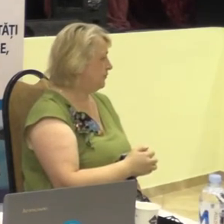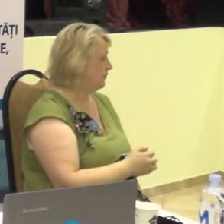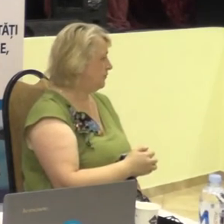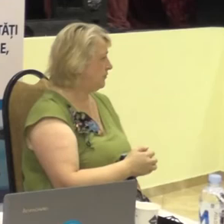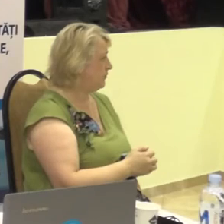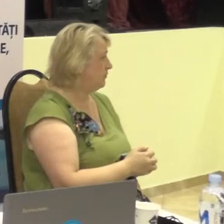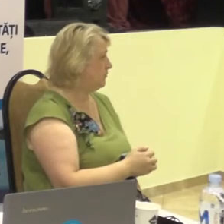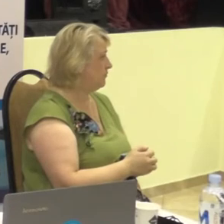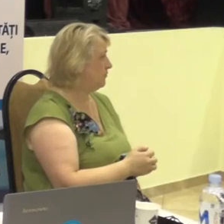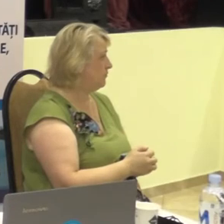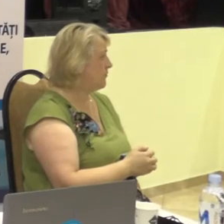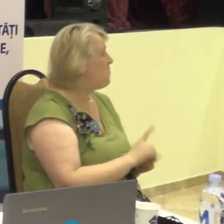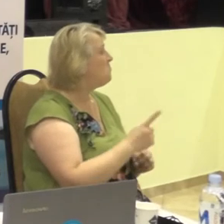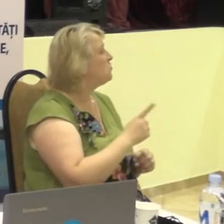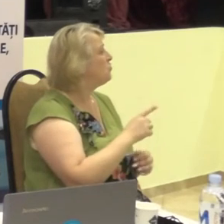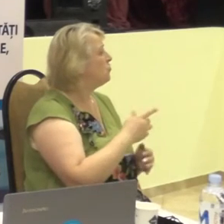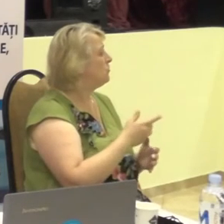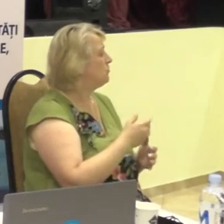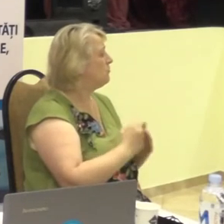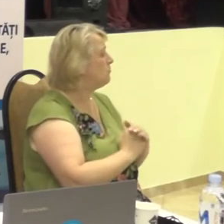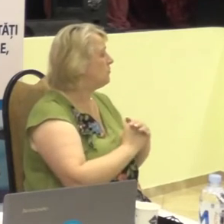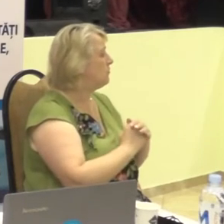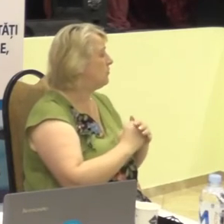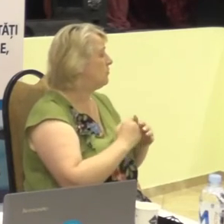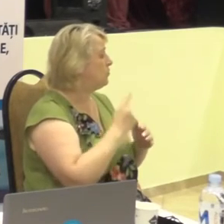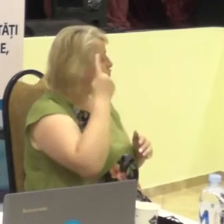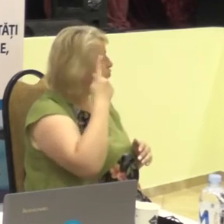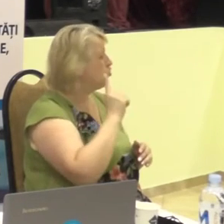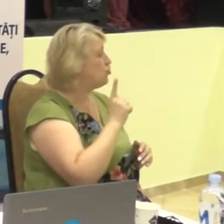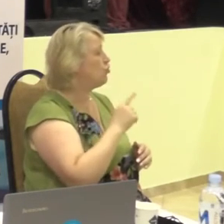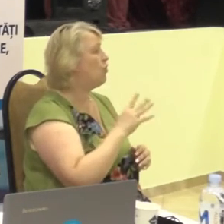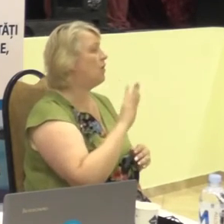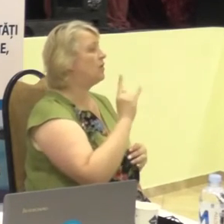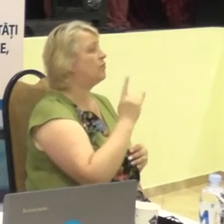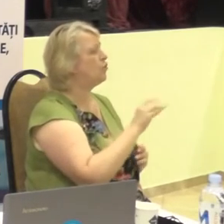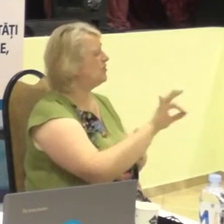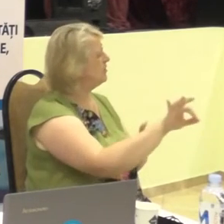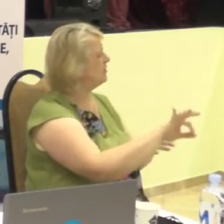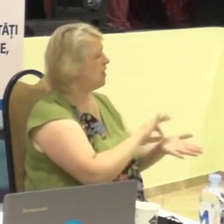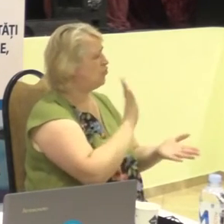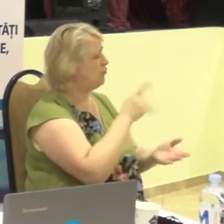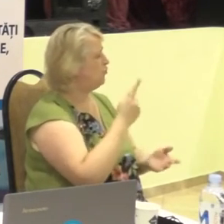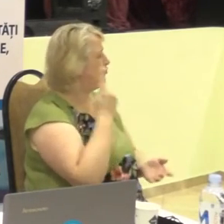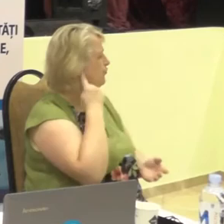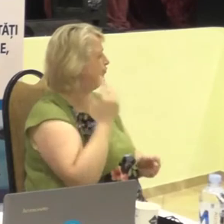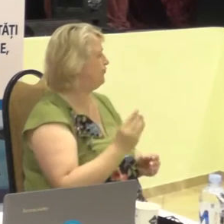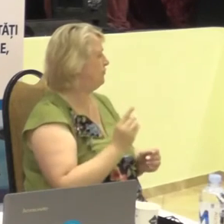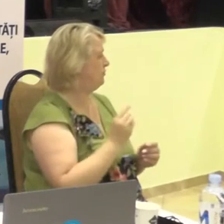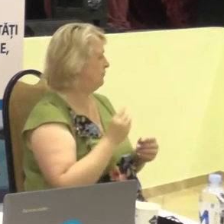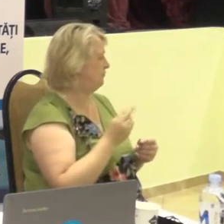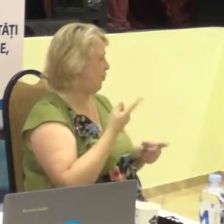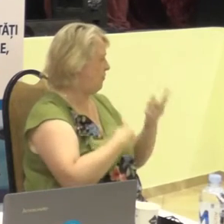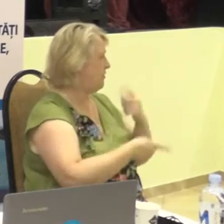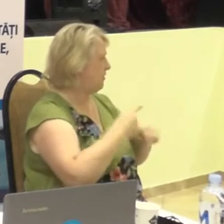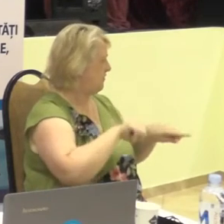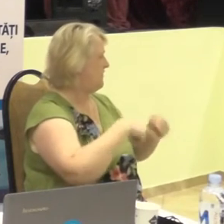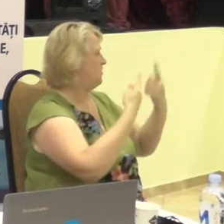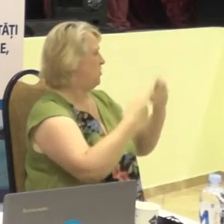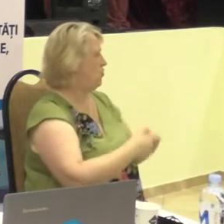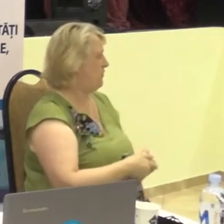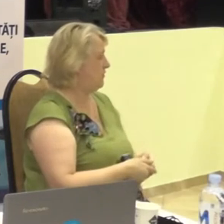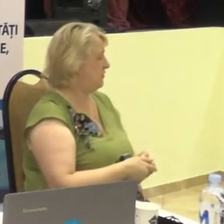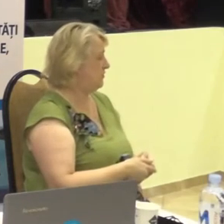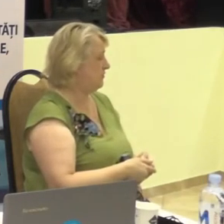băzându aceea, că copilul lor, imediat, va și auzi. Persoanele cu